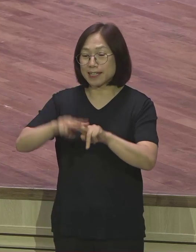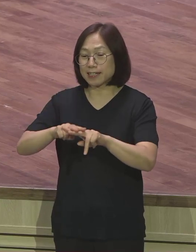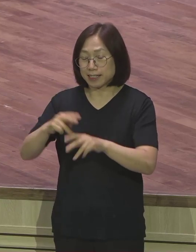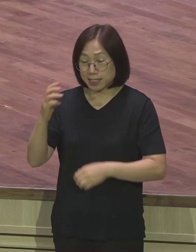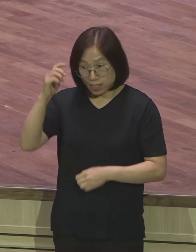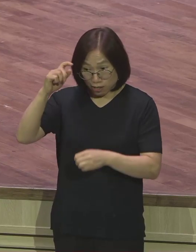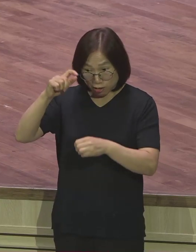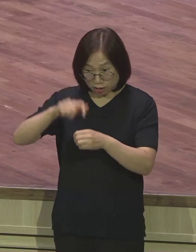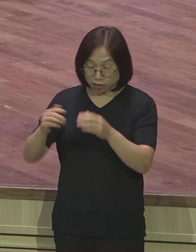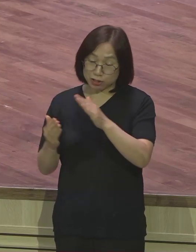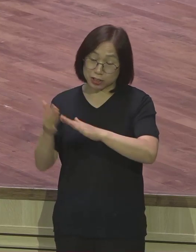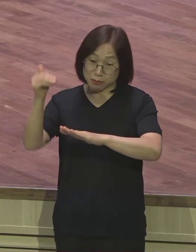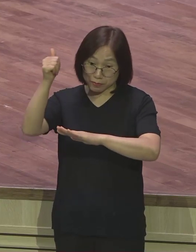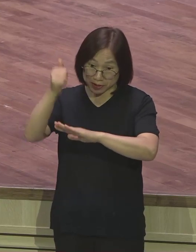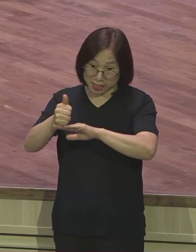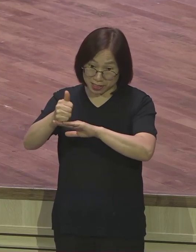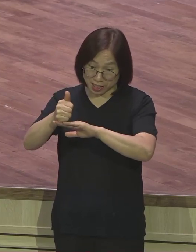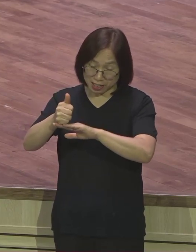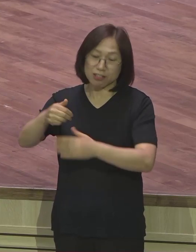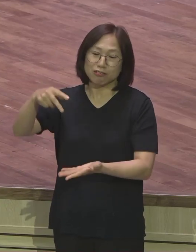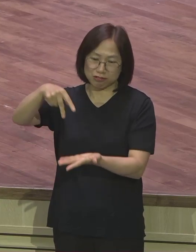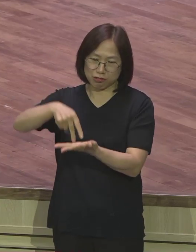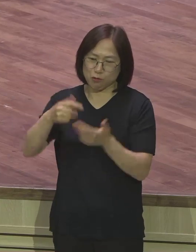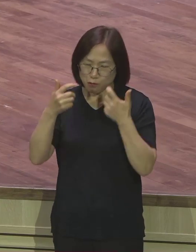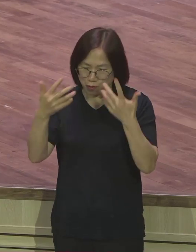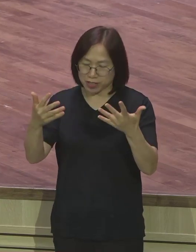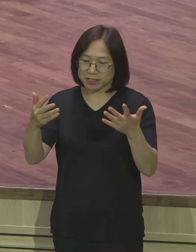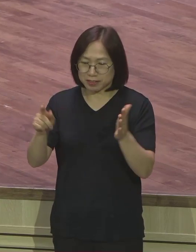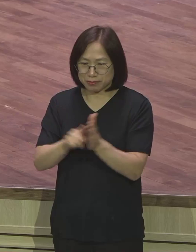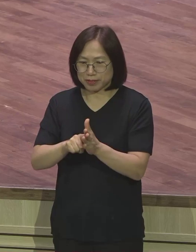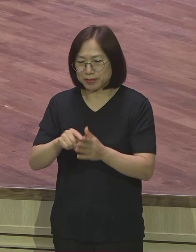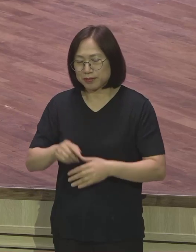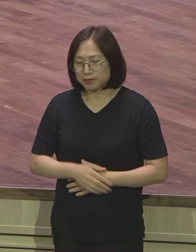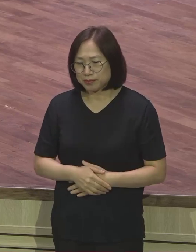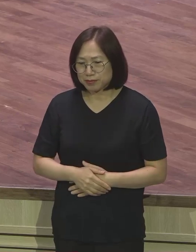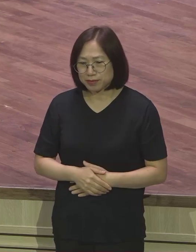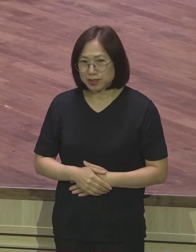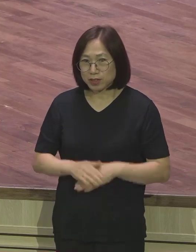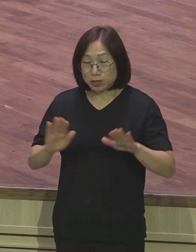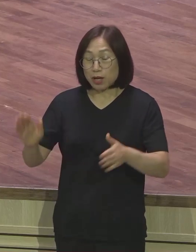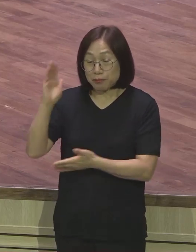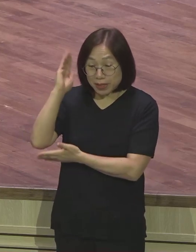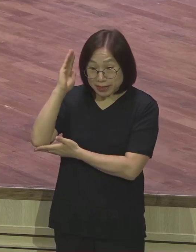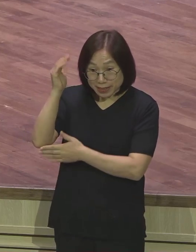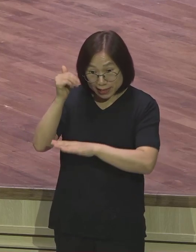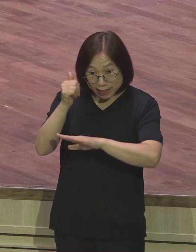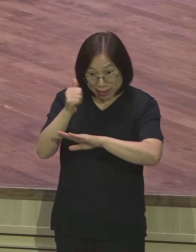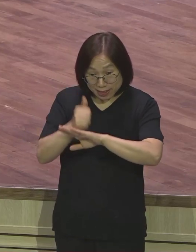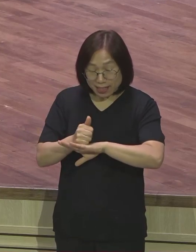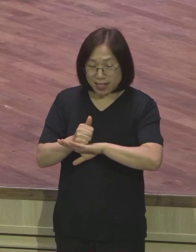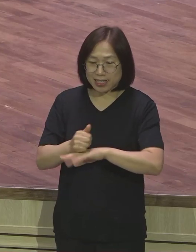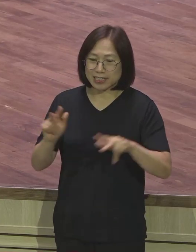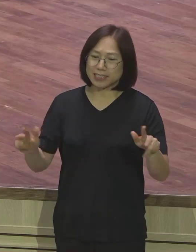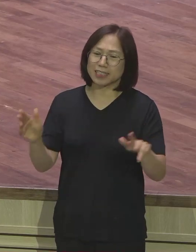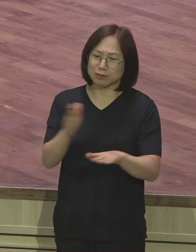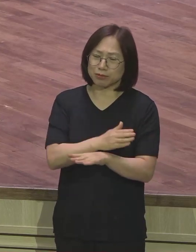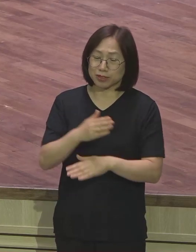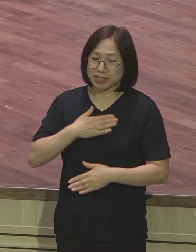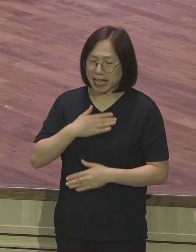서밋의 자리에 올라서게 될 것입니다 오늘 설교를 마무리하면서 지금부터 나의 기도처를